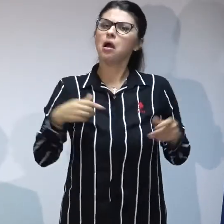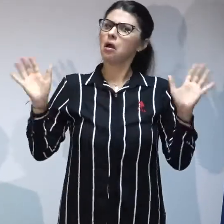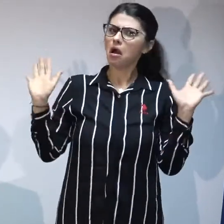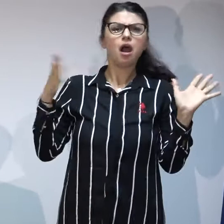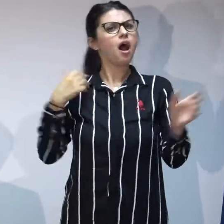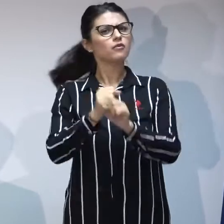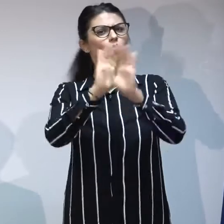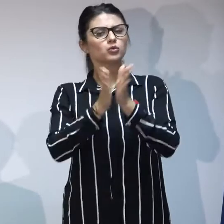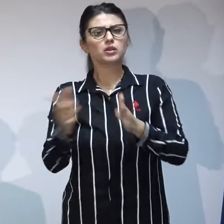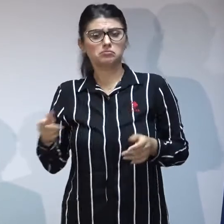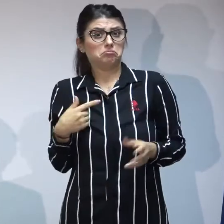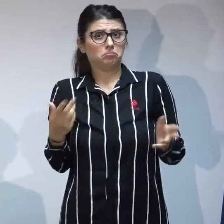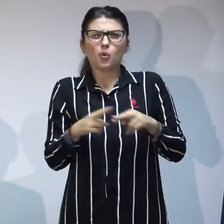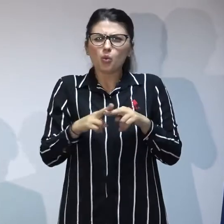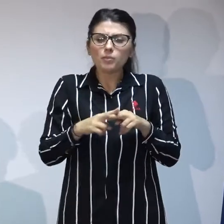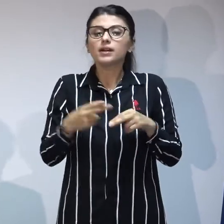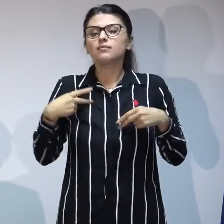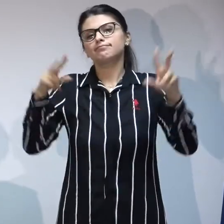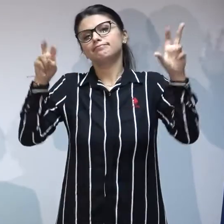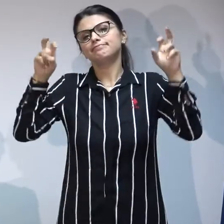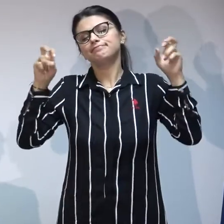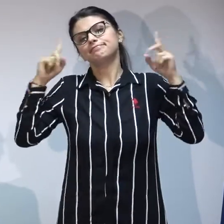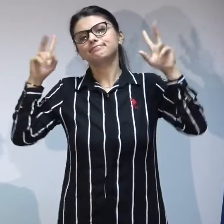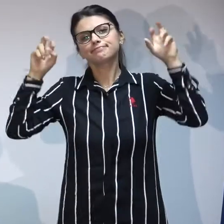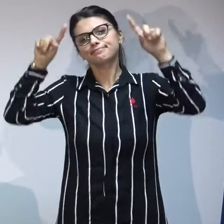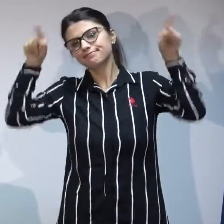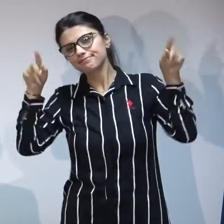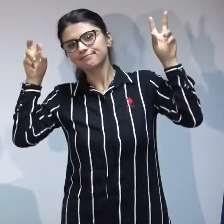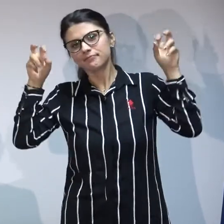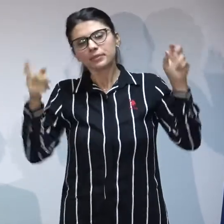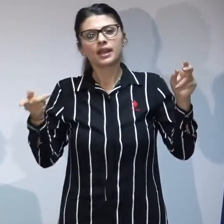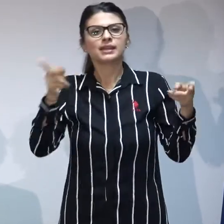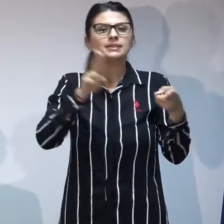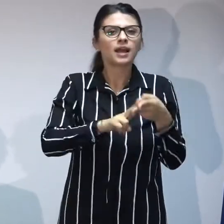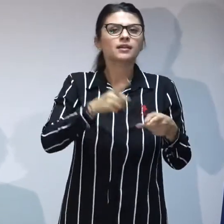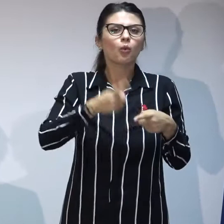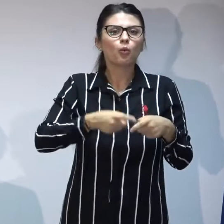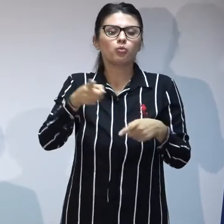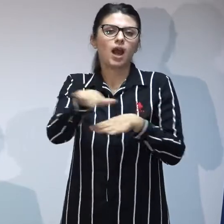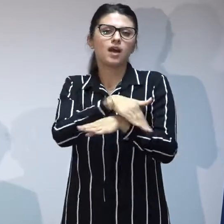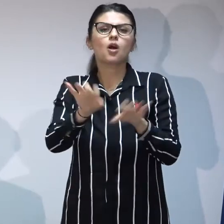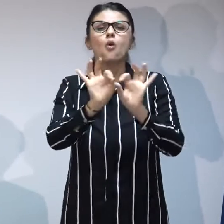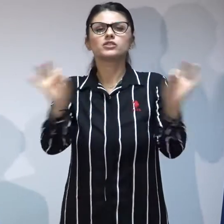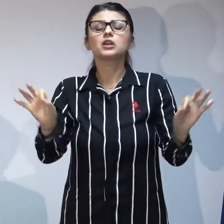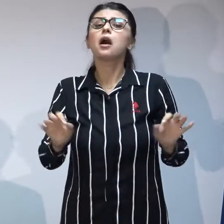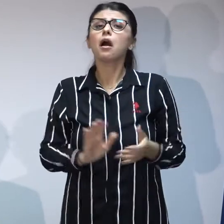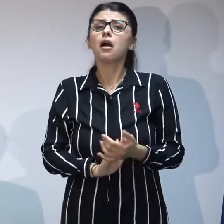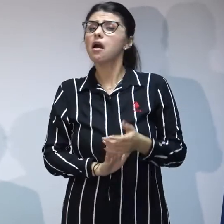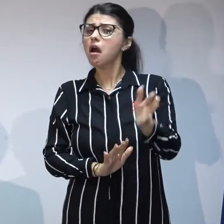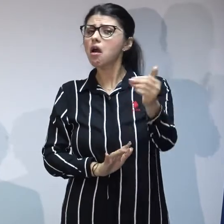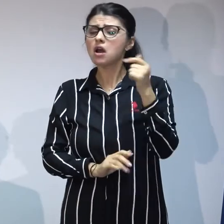și fac o paranteză în care ni s-au prezentat niște cazuri ne-au fost trimise adrese oficiale și ne-au spus spuneți-ne noi